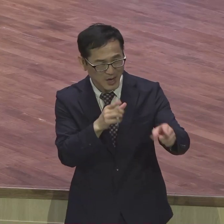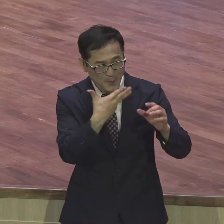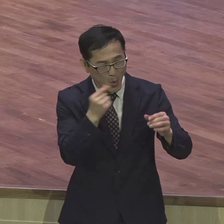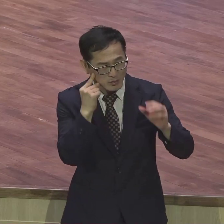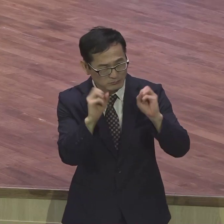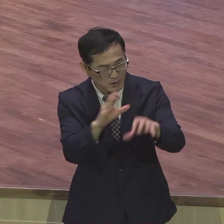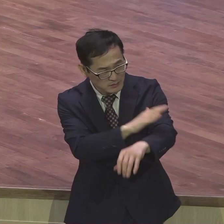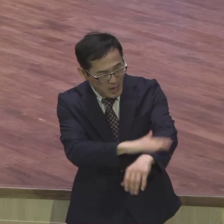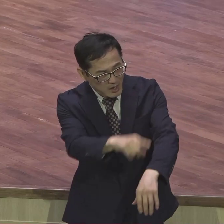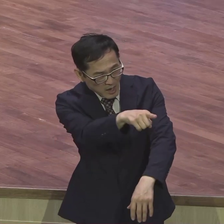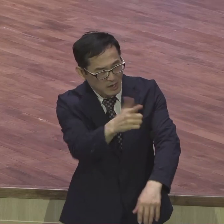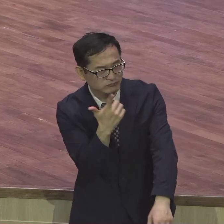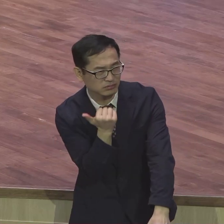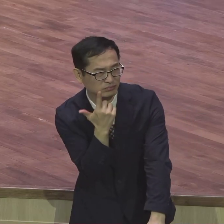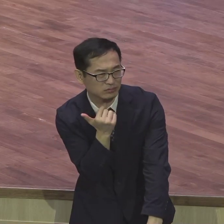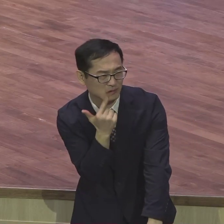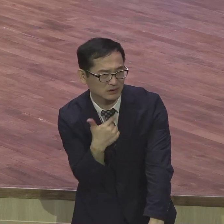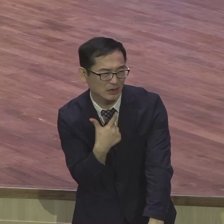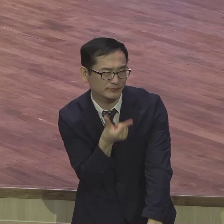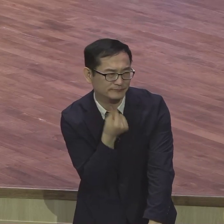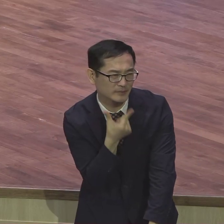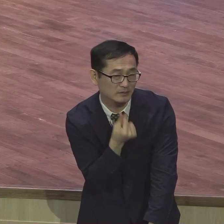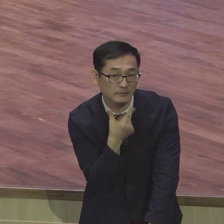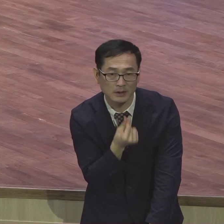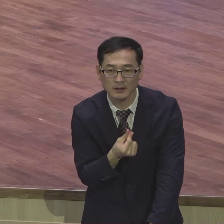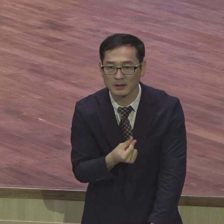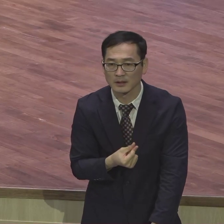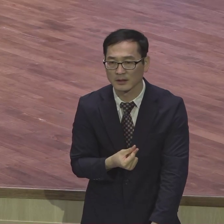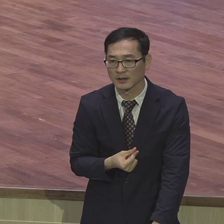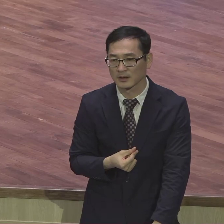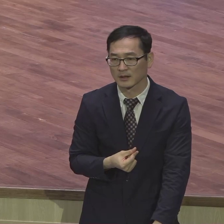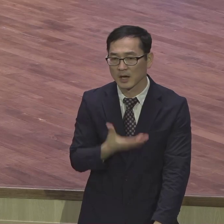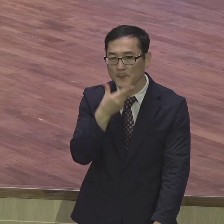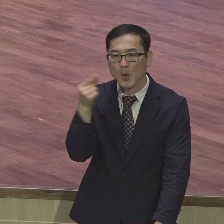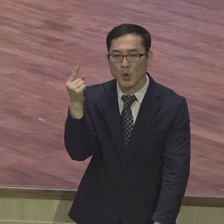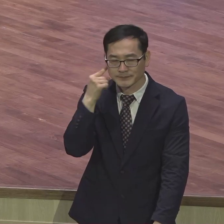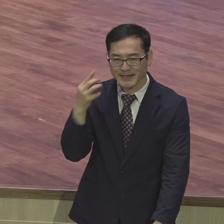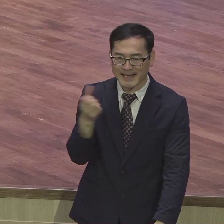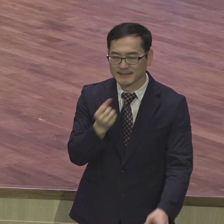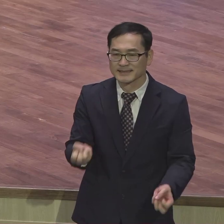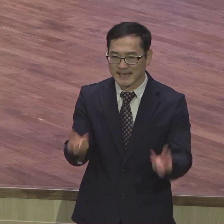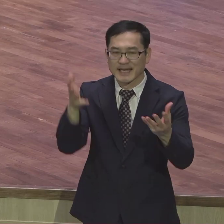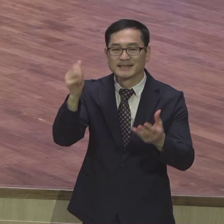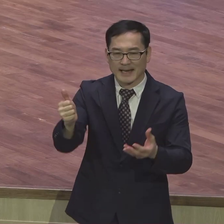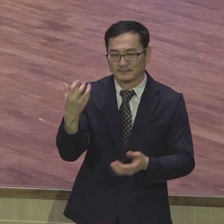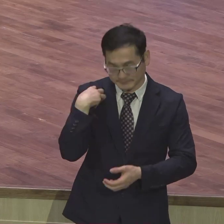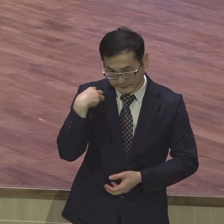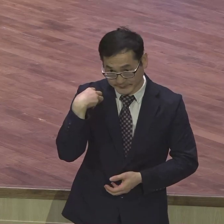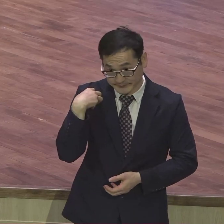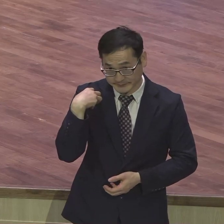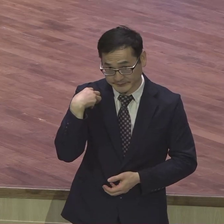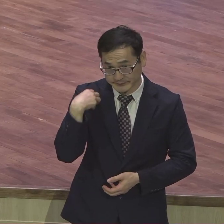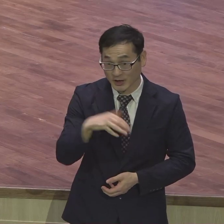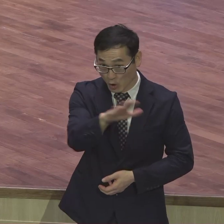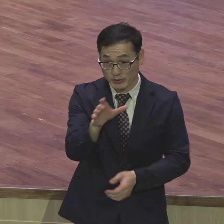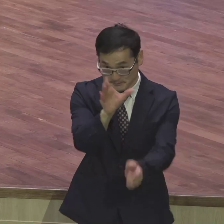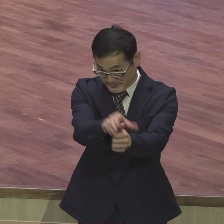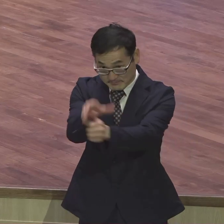전하구나 복음의 제사장 복음가인 제사장 저와 여러분에게 맡겨주셨습니다 이건 놀라운 은혜입니다